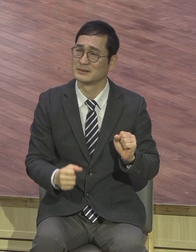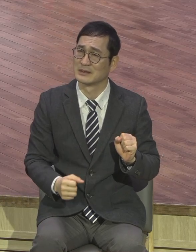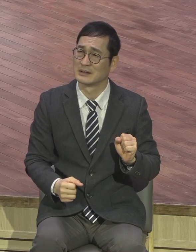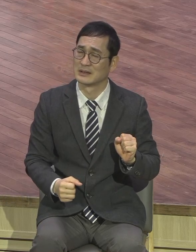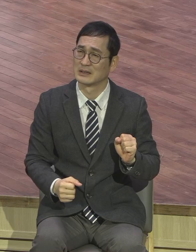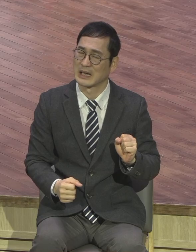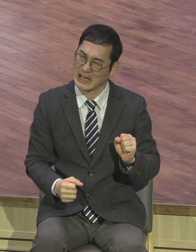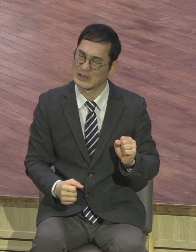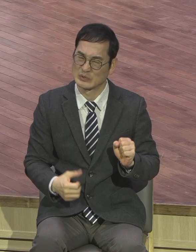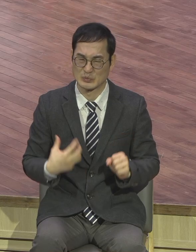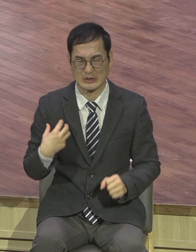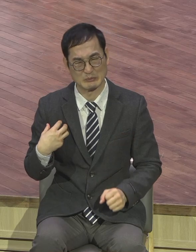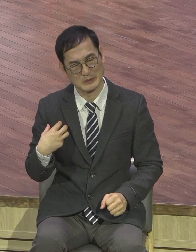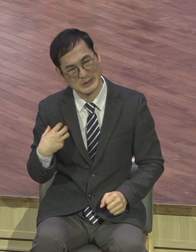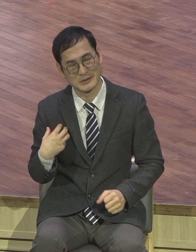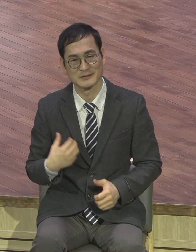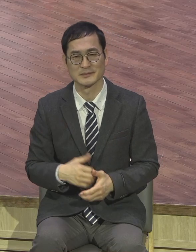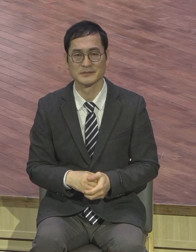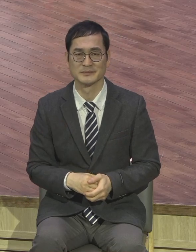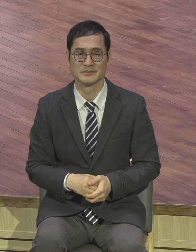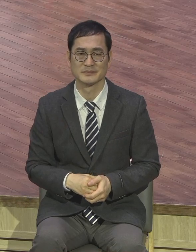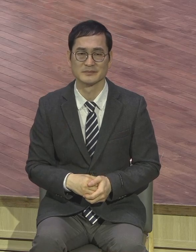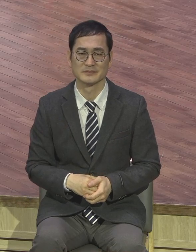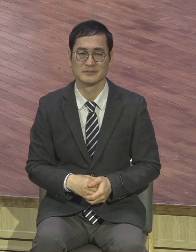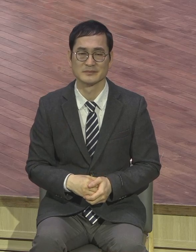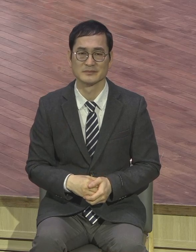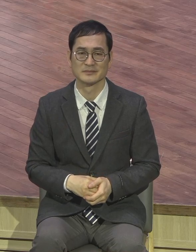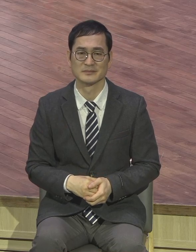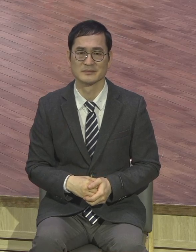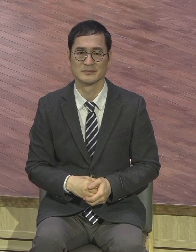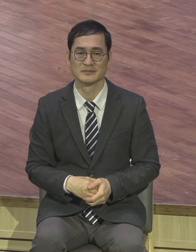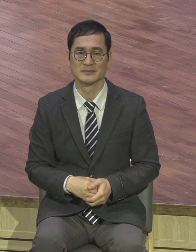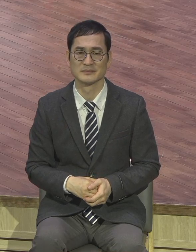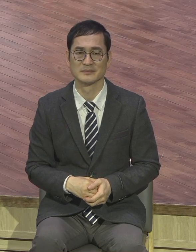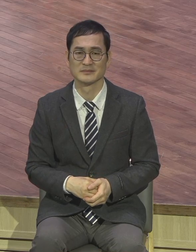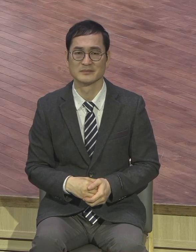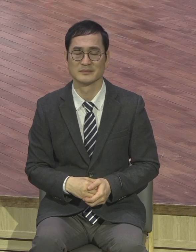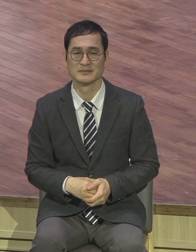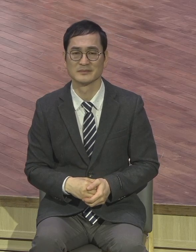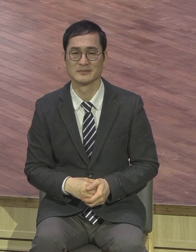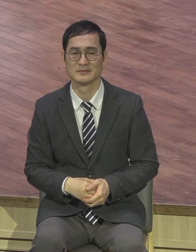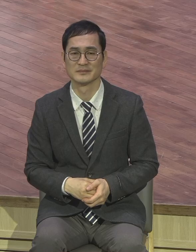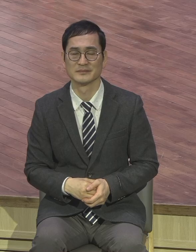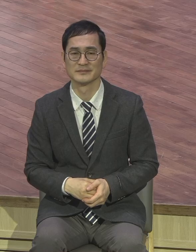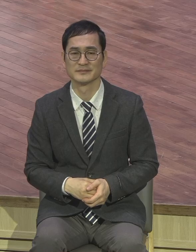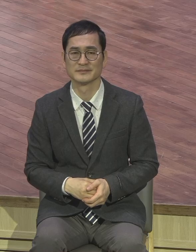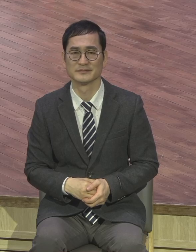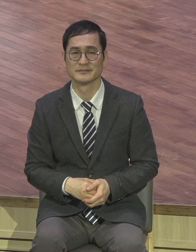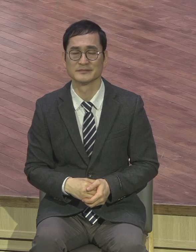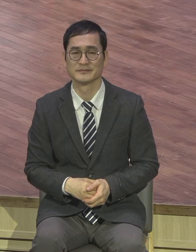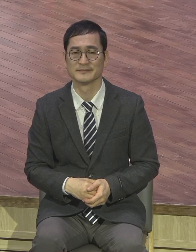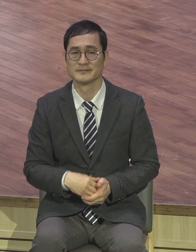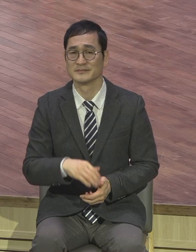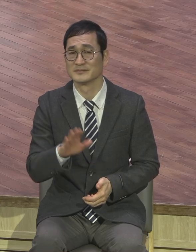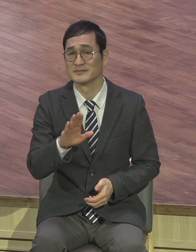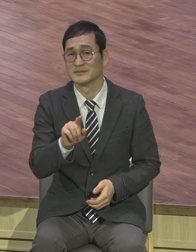교회 앉아있는 거 부담스러워. 알아듣지도 못한 말 한다고. 안 오잖아요. 여러분 그래야 되겠어요? 하나님 자녀가